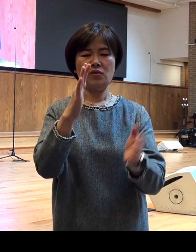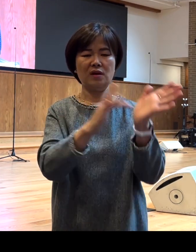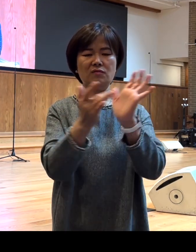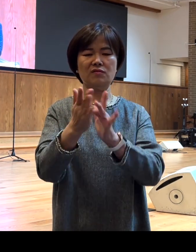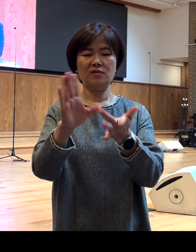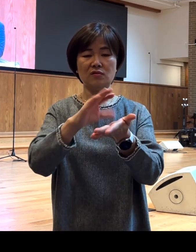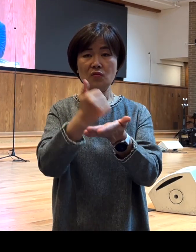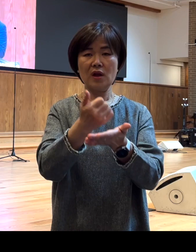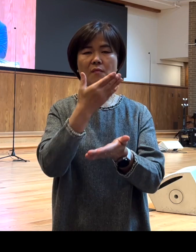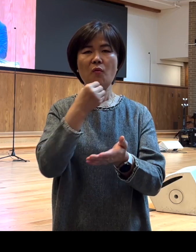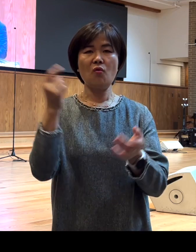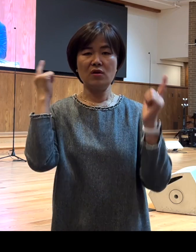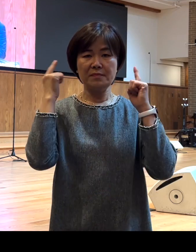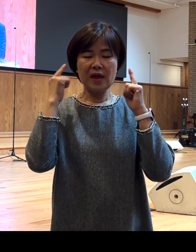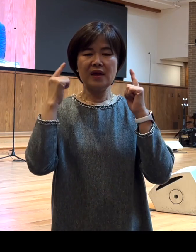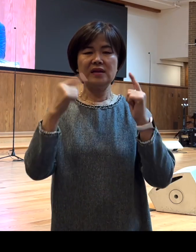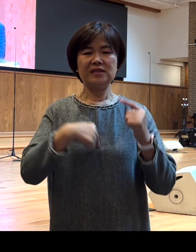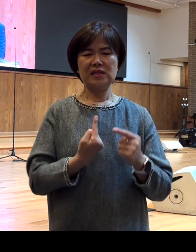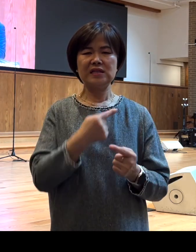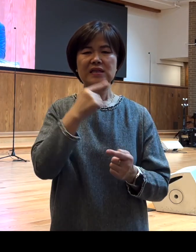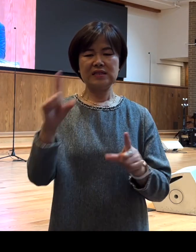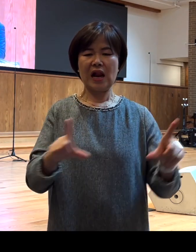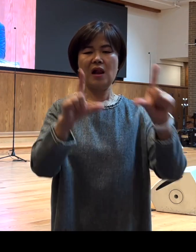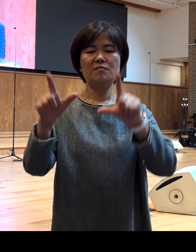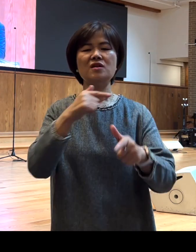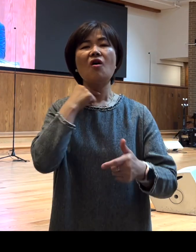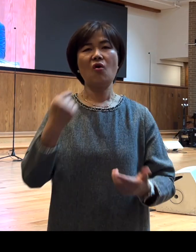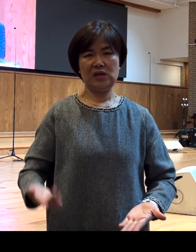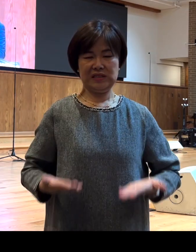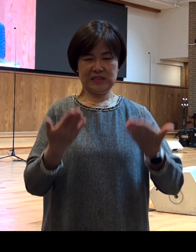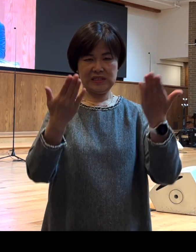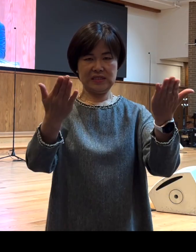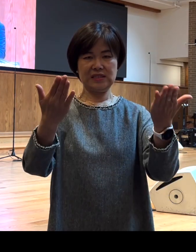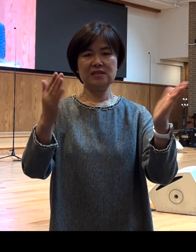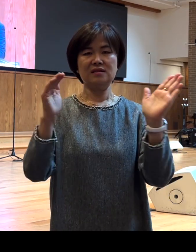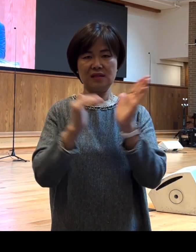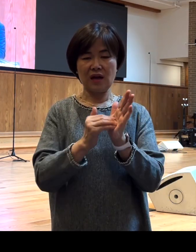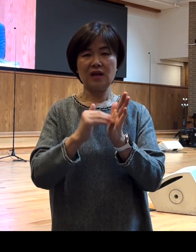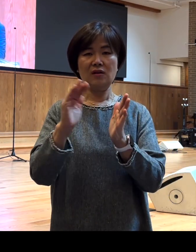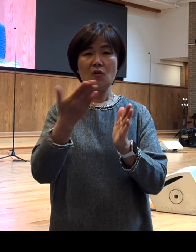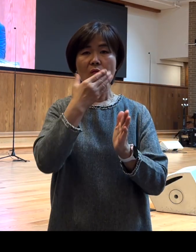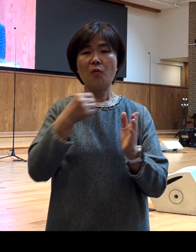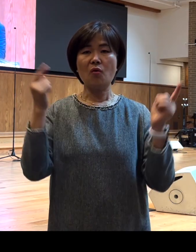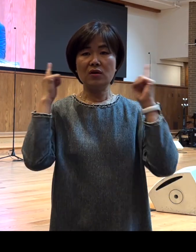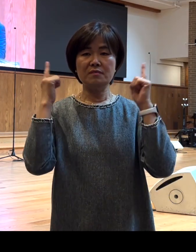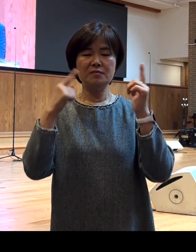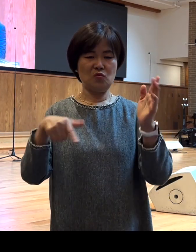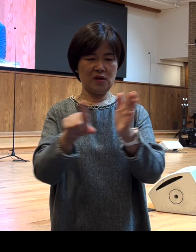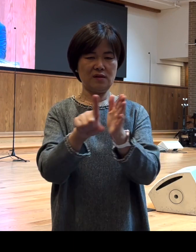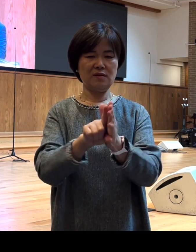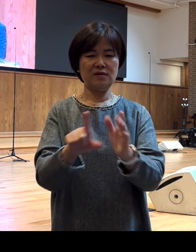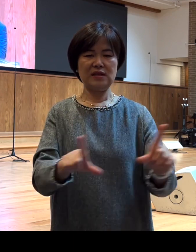자신의 삶을 헌신하고 복음을 위해서 살아가기로 결정한 그리고 바울과